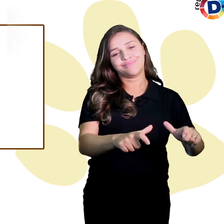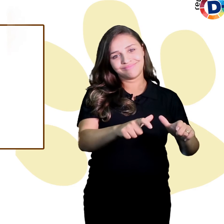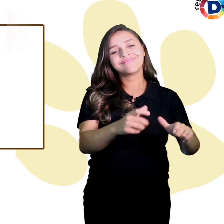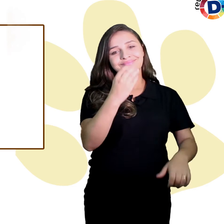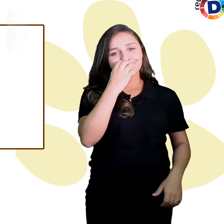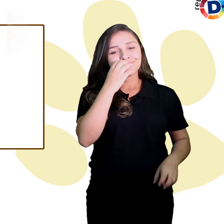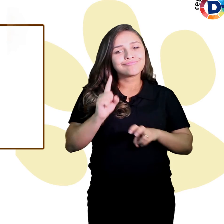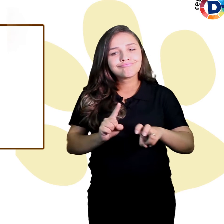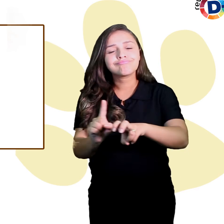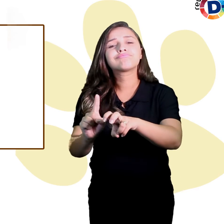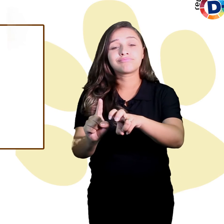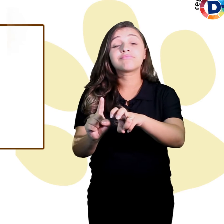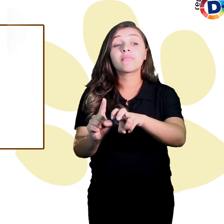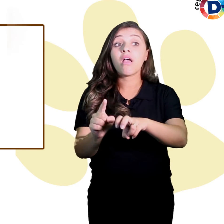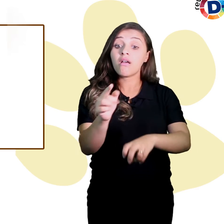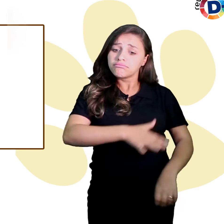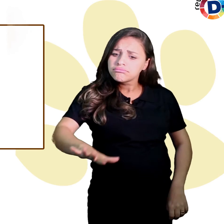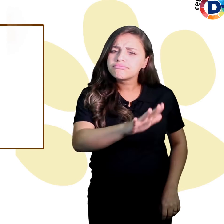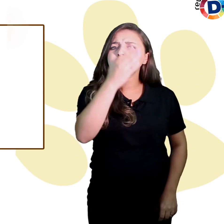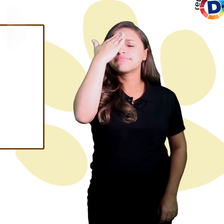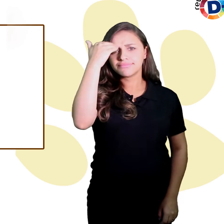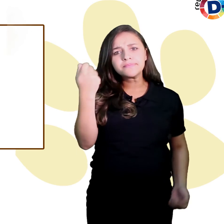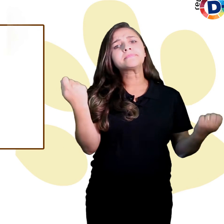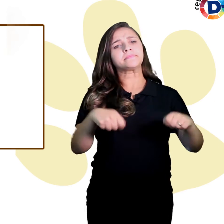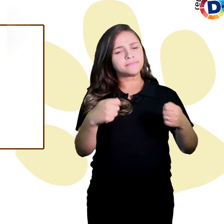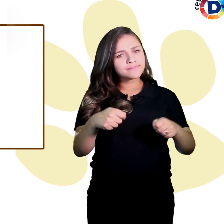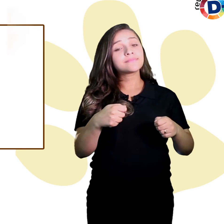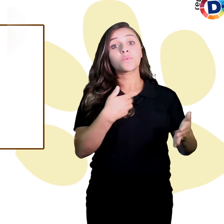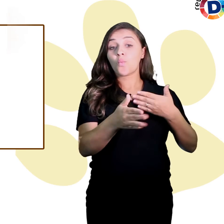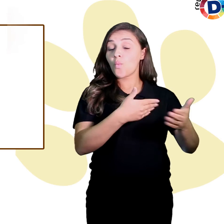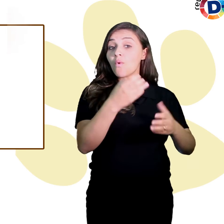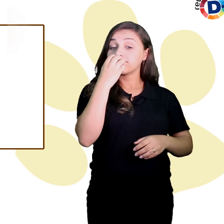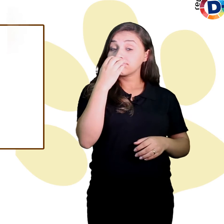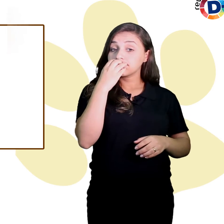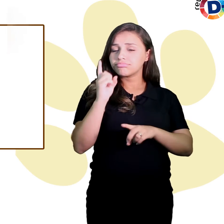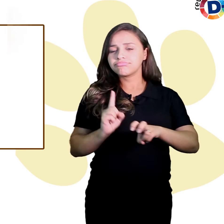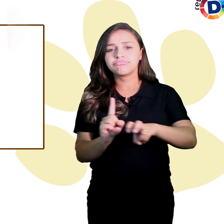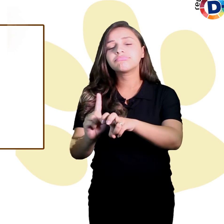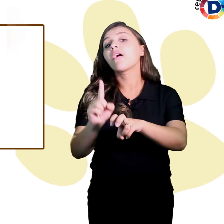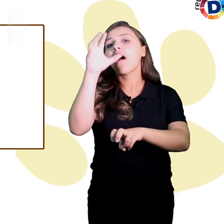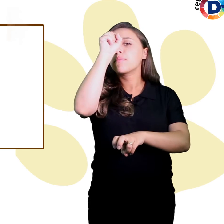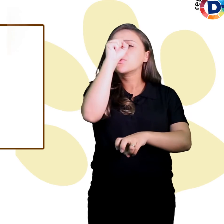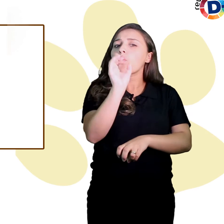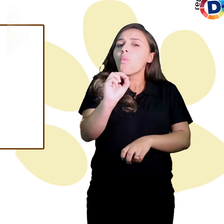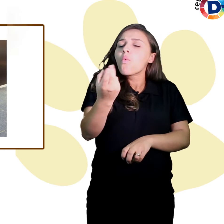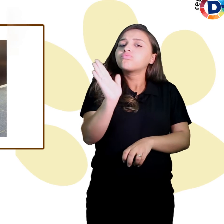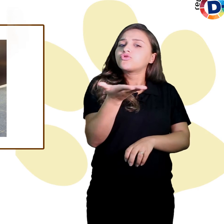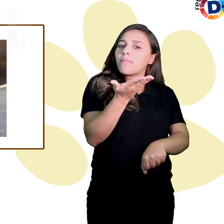O que as pessoas precisam saber é que todo cão guia, seja ele aprendiz ou já formado, possui uma